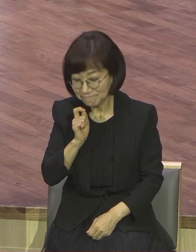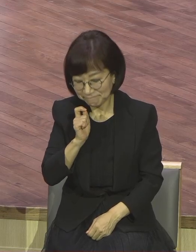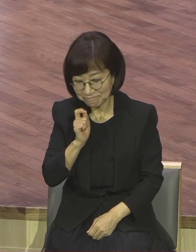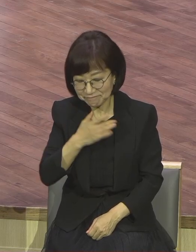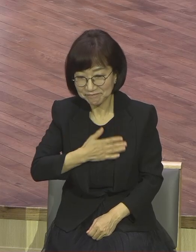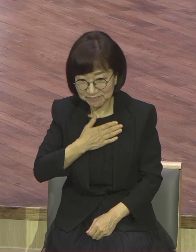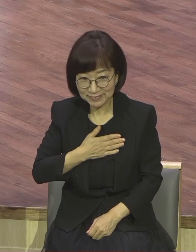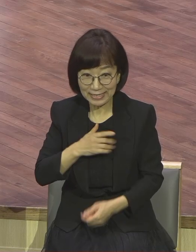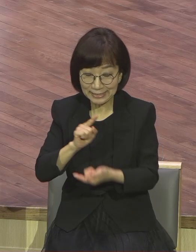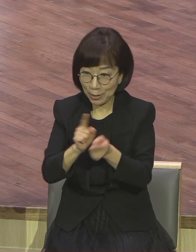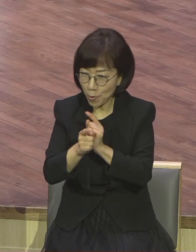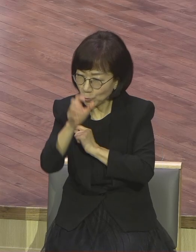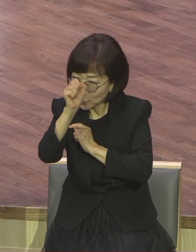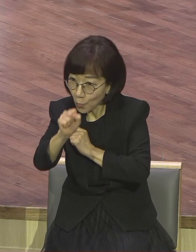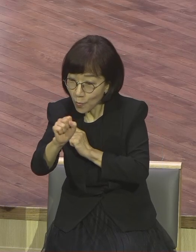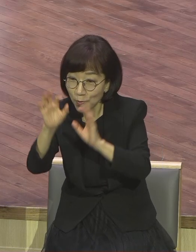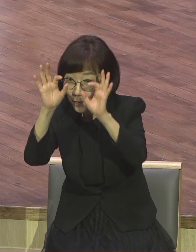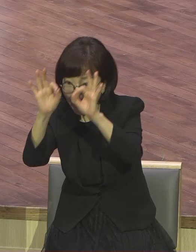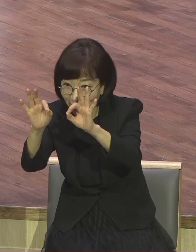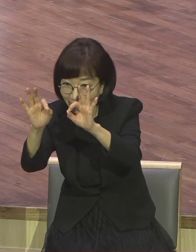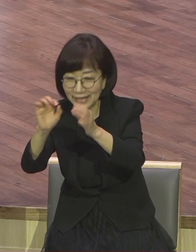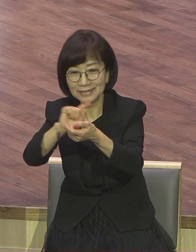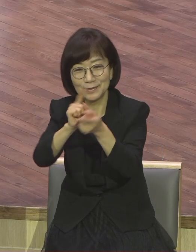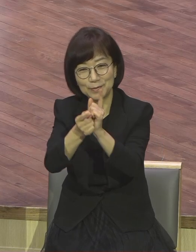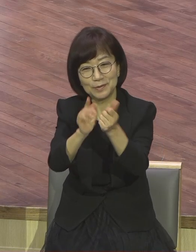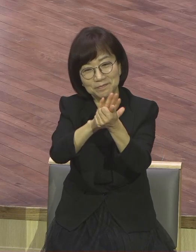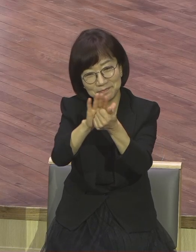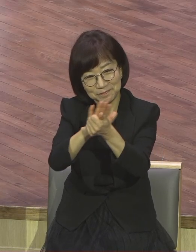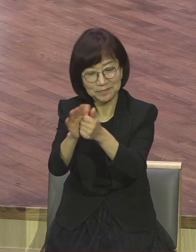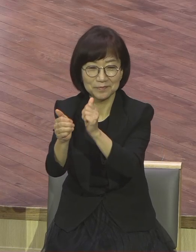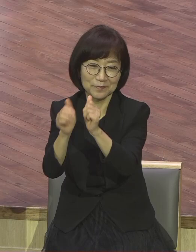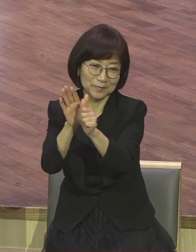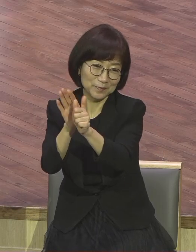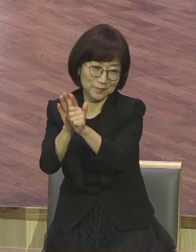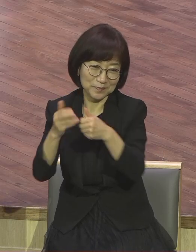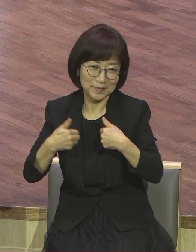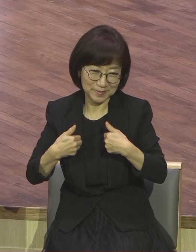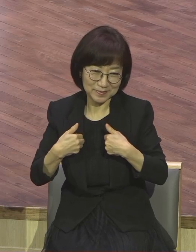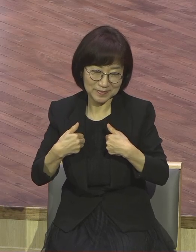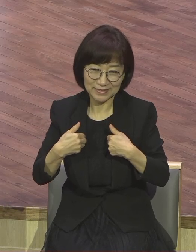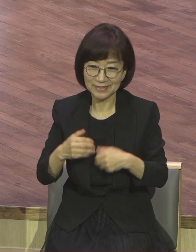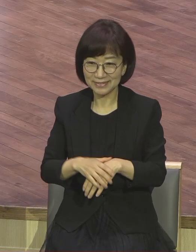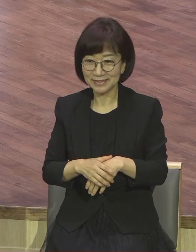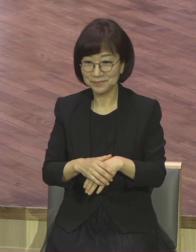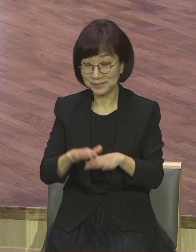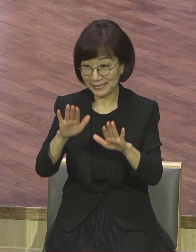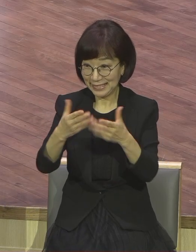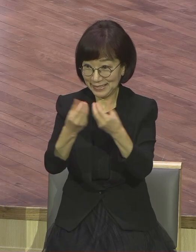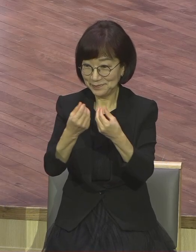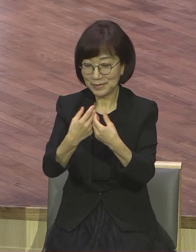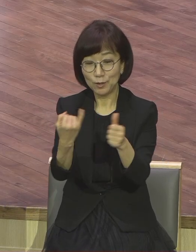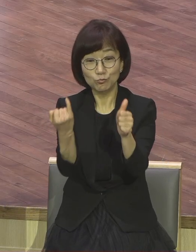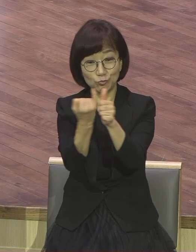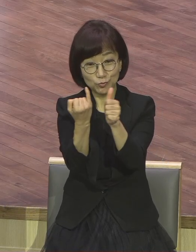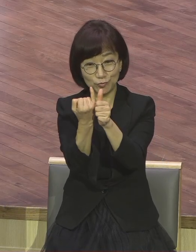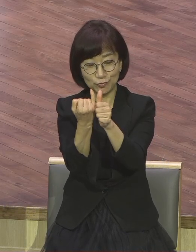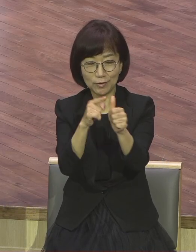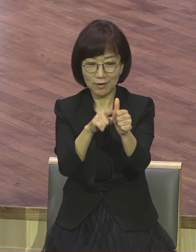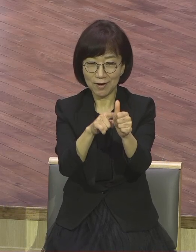좋은 점을 받는 보금적 사람이에요. 부부가 서로 보금체질 되면 끝난 겁니다. 천국입니다. 천국.